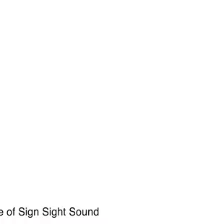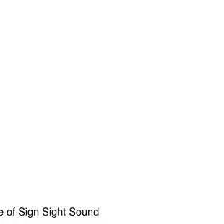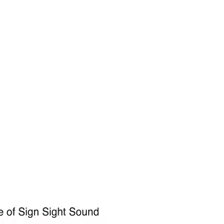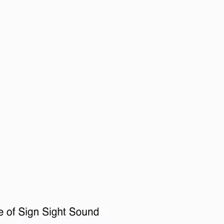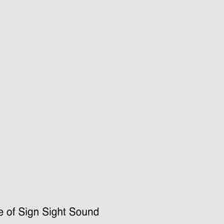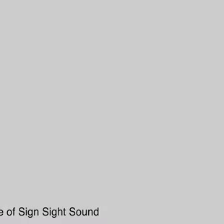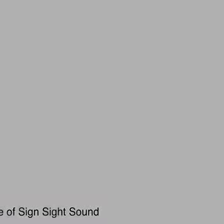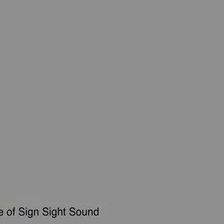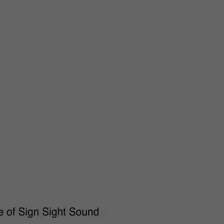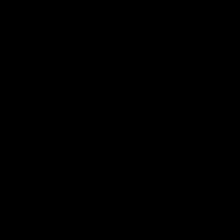Diolch. Diolch.